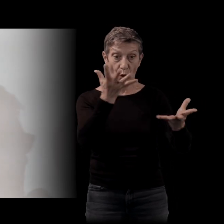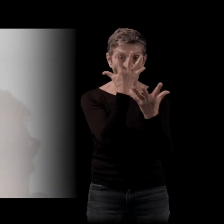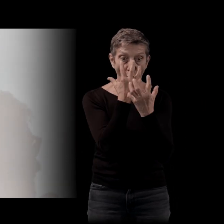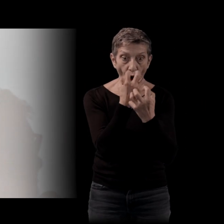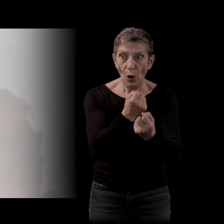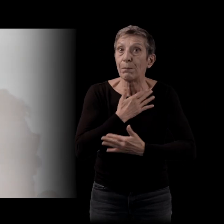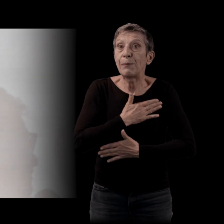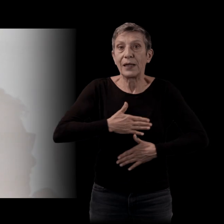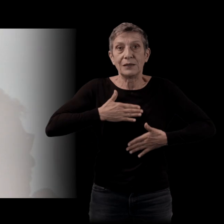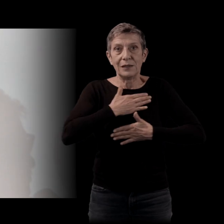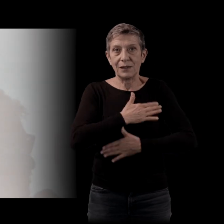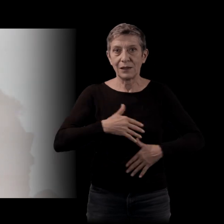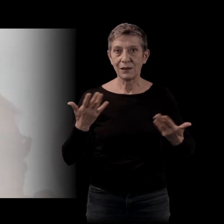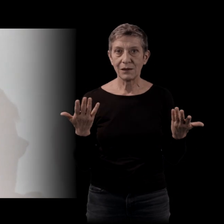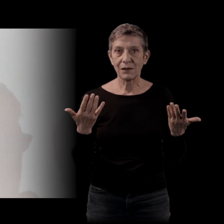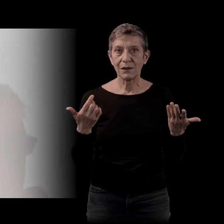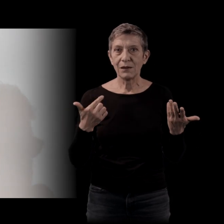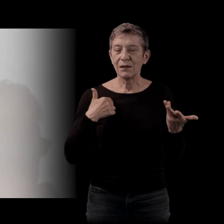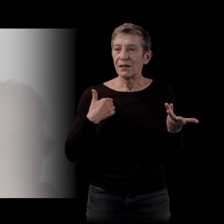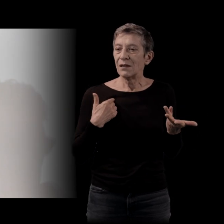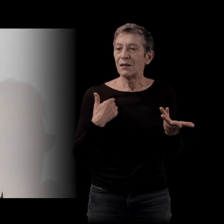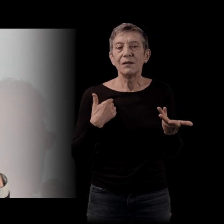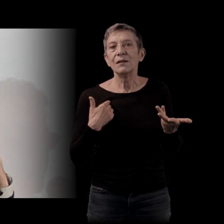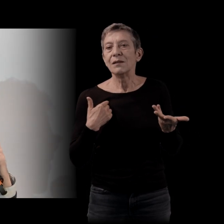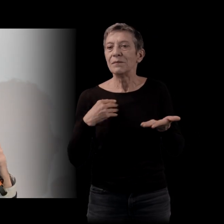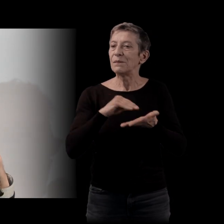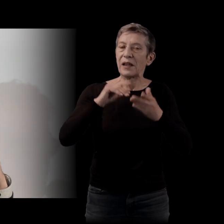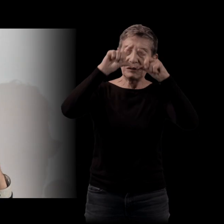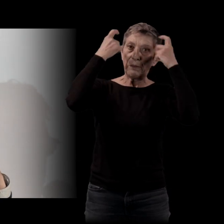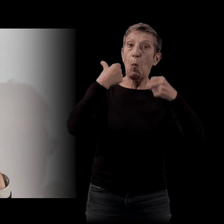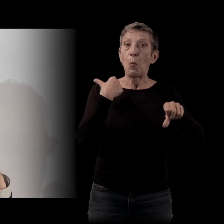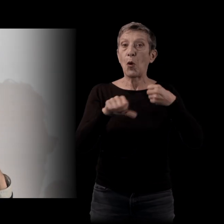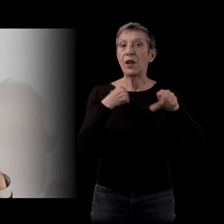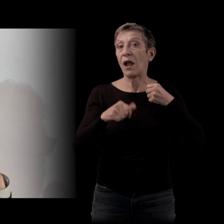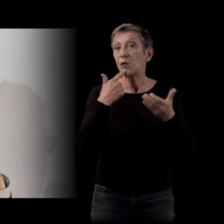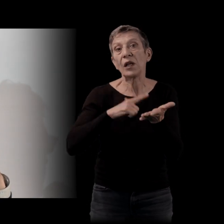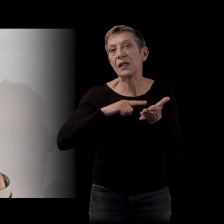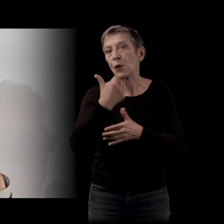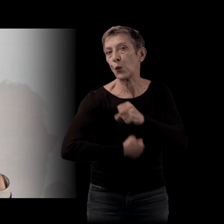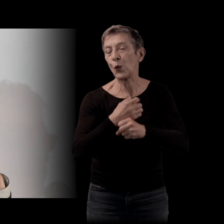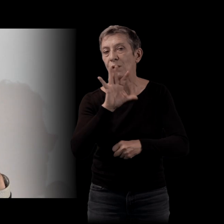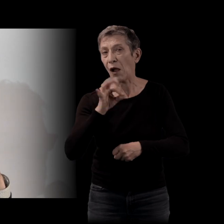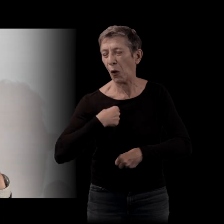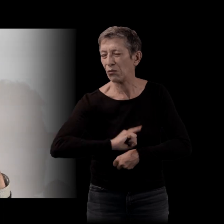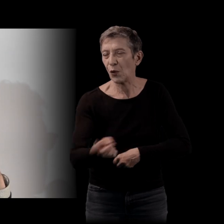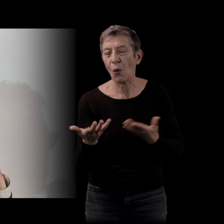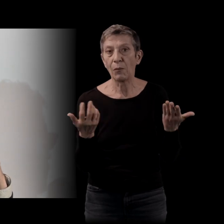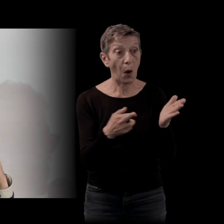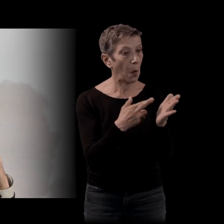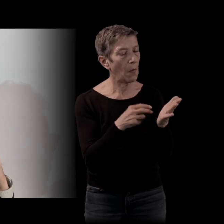partie des modernes. Modernes au sens littérature des années 50 qui s'interroge sur ce que fait le roman et qui dit Balzac, on en a trop fait,